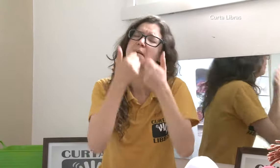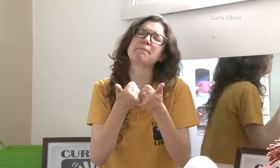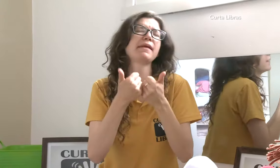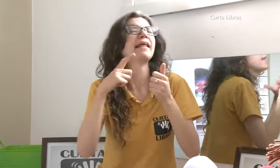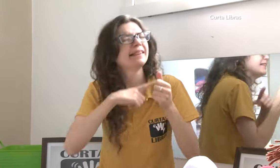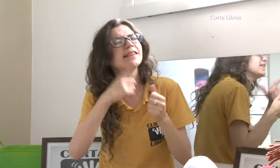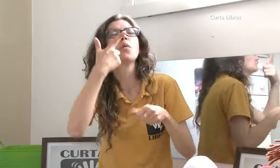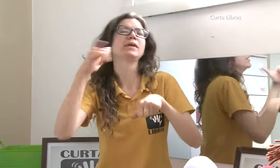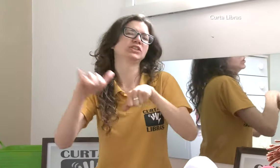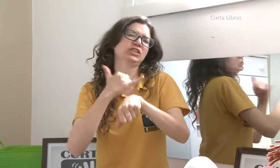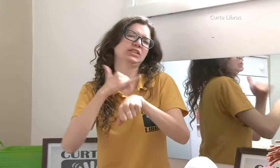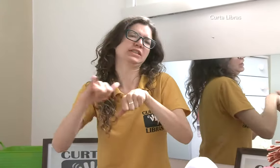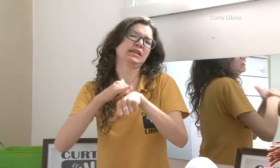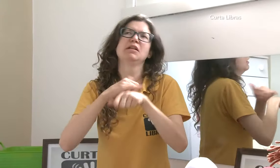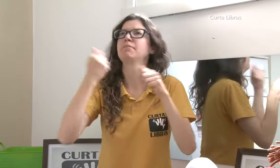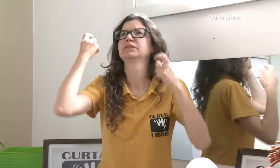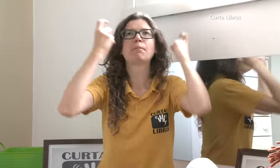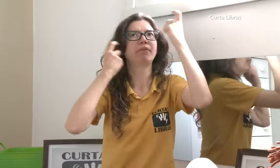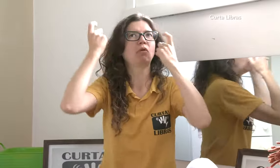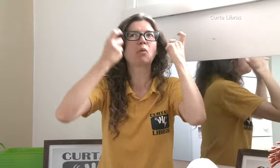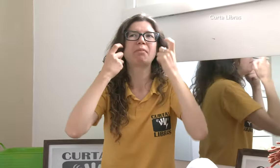dar para o bebê. E assim ele vai crescendo saudável.